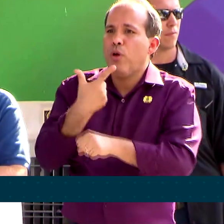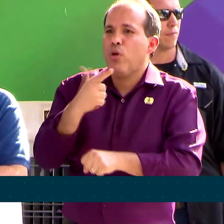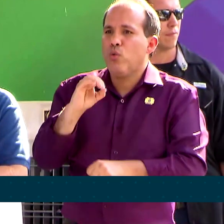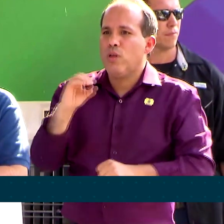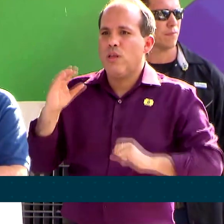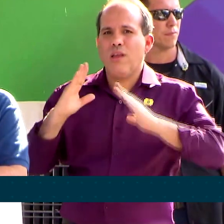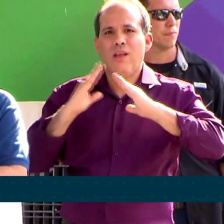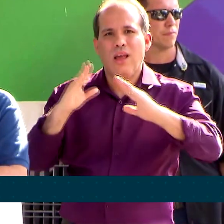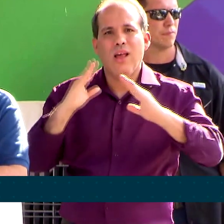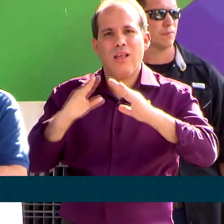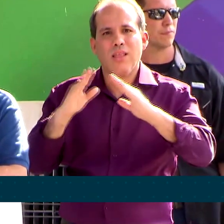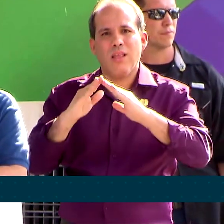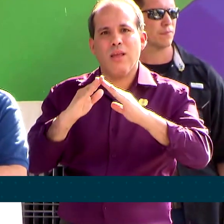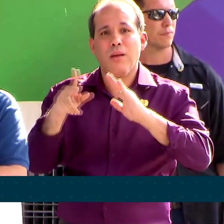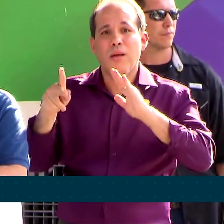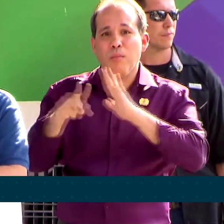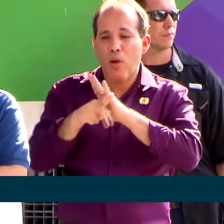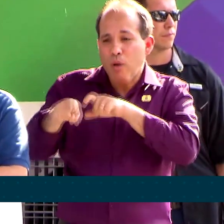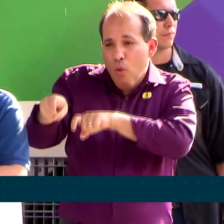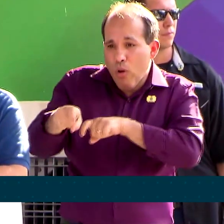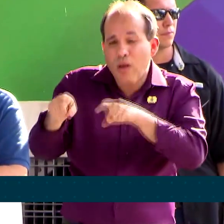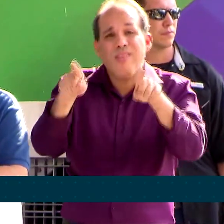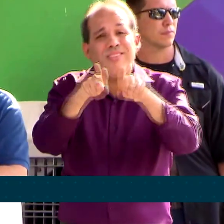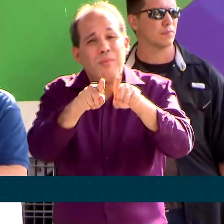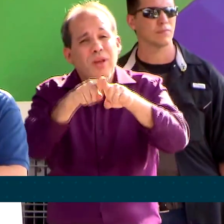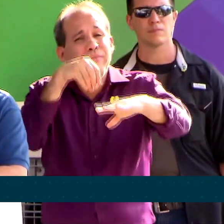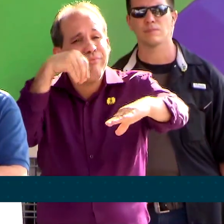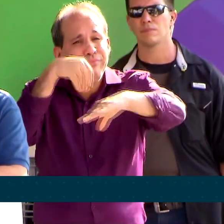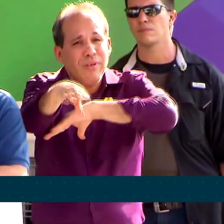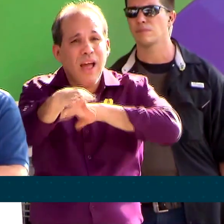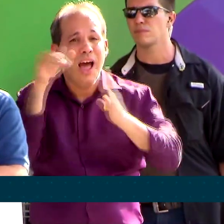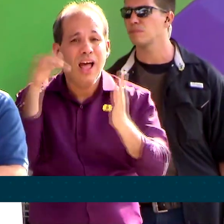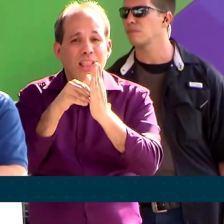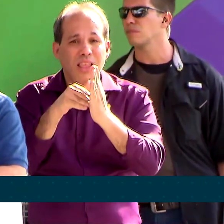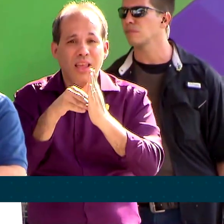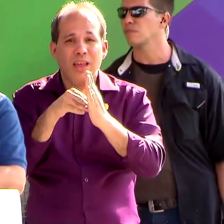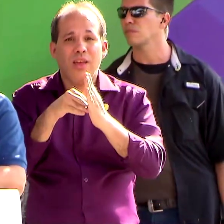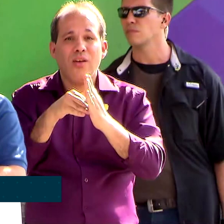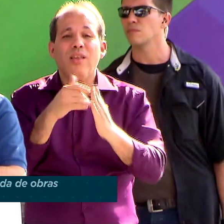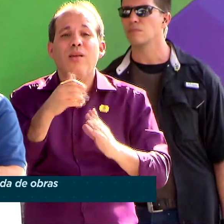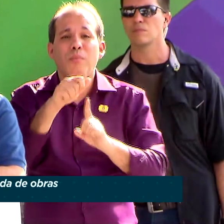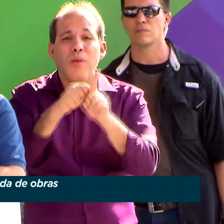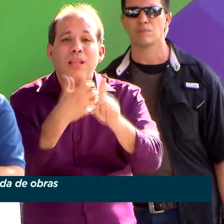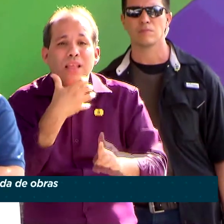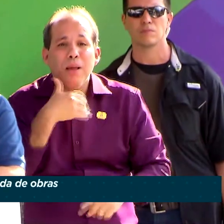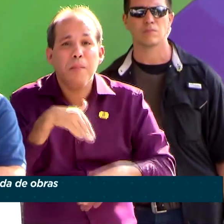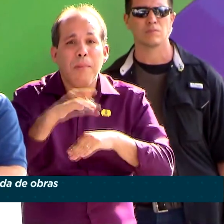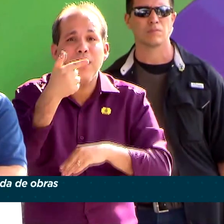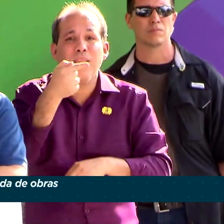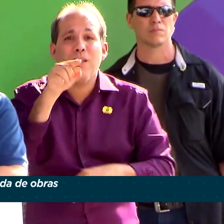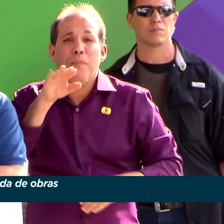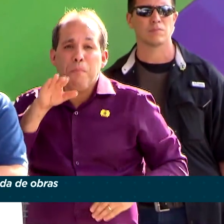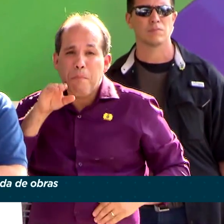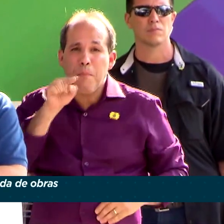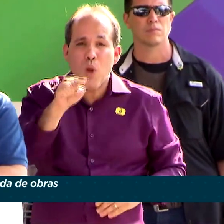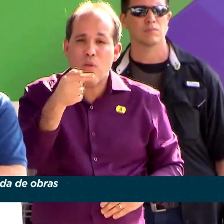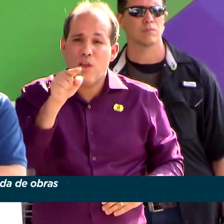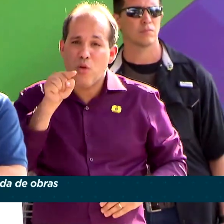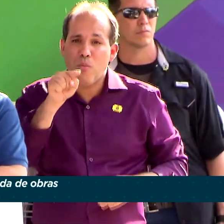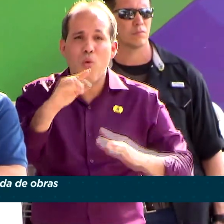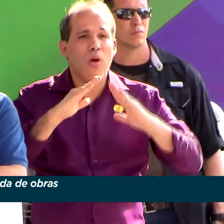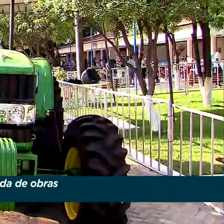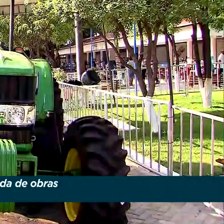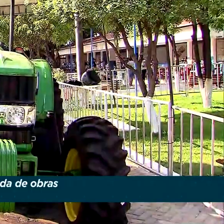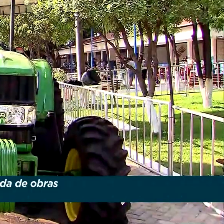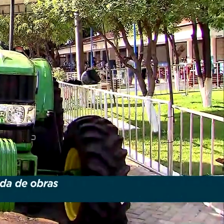habitacionais rurais. Mas nós estamos dizendo também que, até o final do ano, mais de 7 mil residências vão ser entregues ao